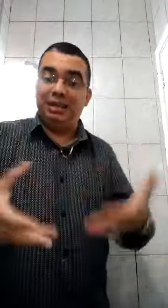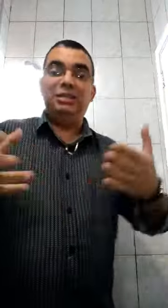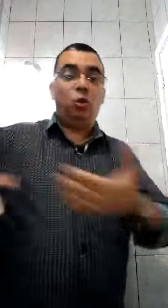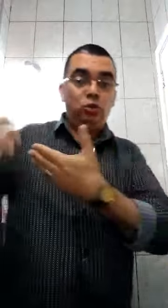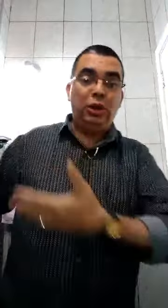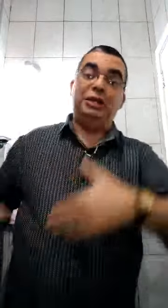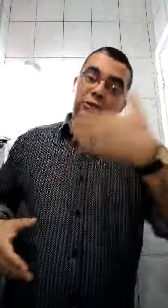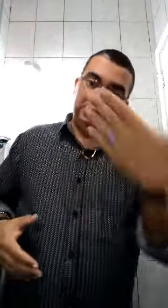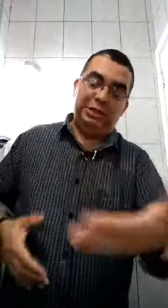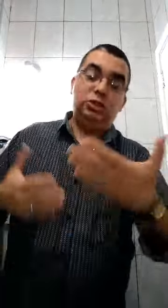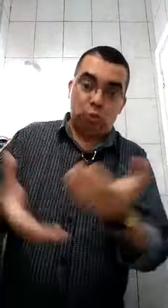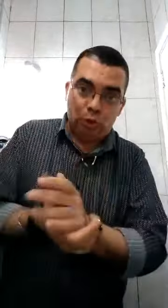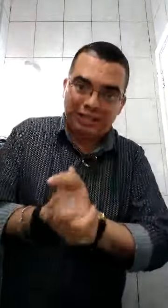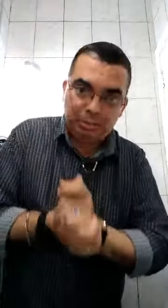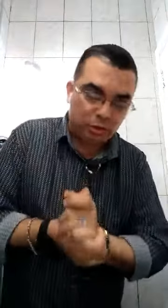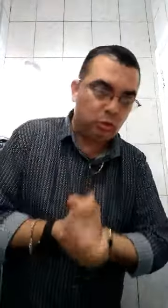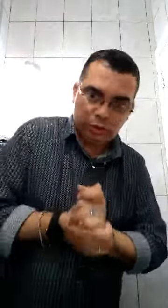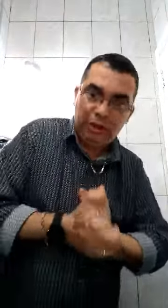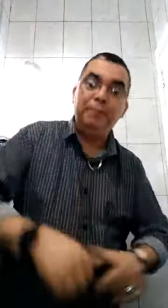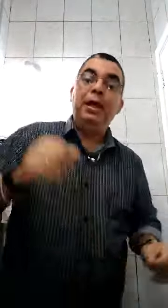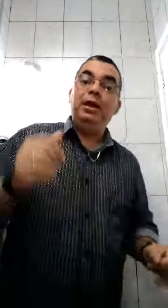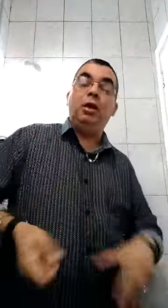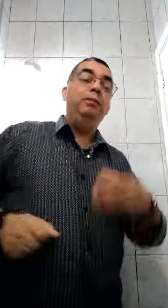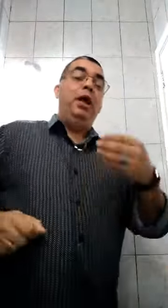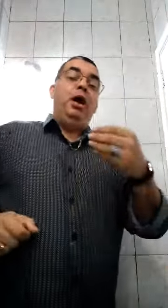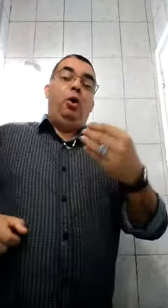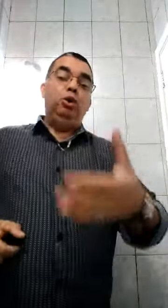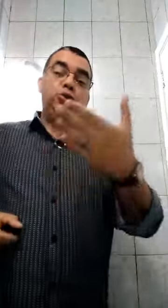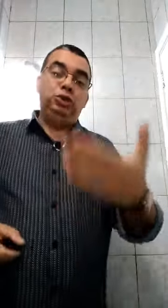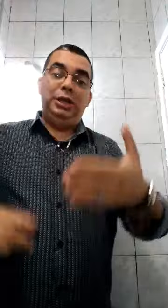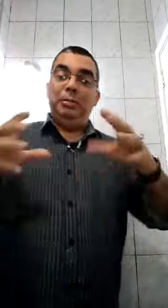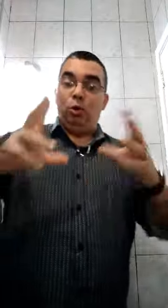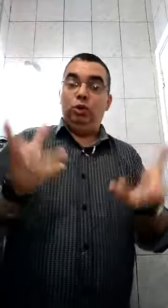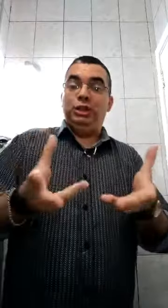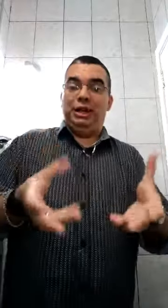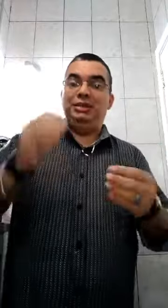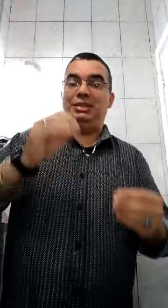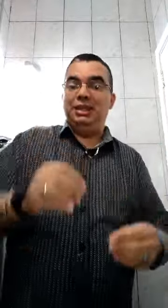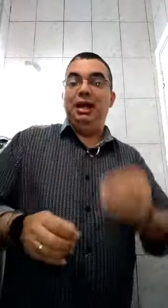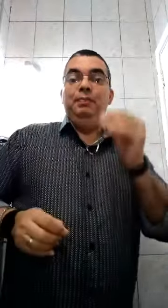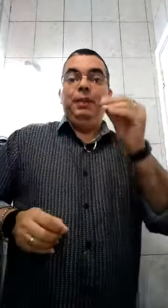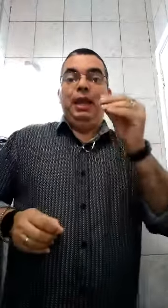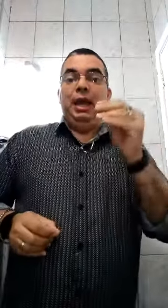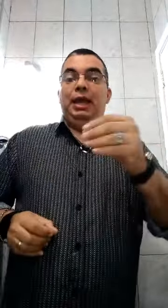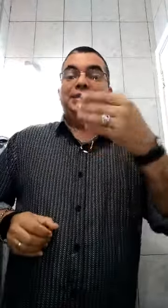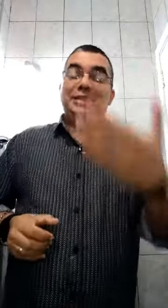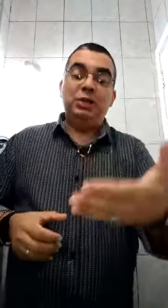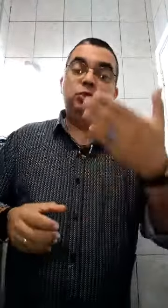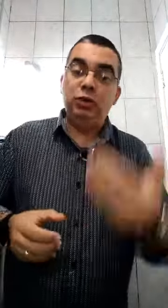crises conjugais. Crise no casamento, ok? Então, hoje o dilema, hoje a enquete seria sexo